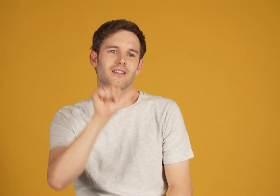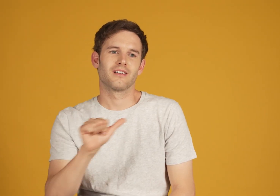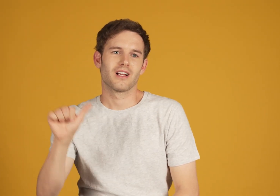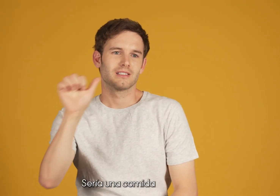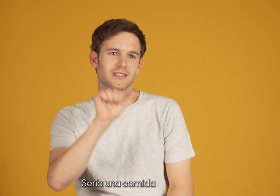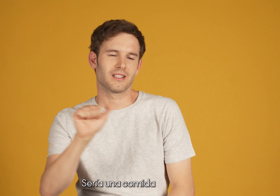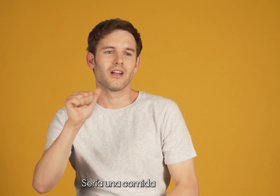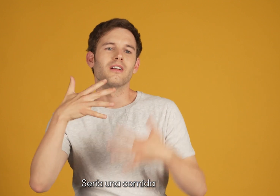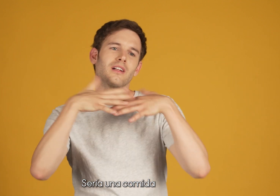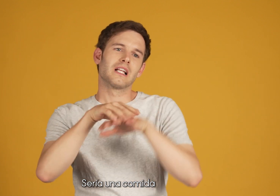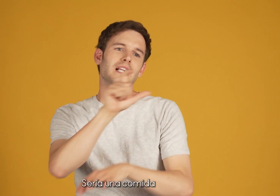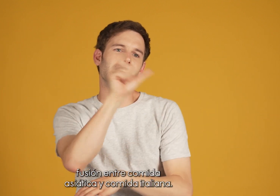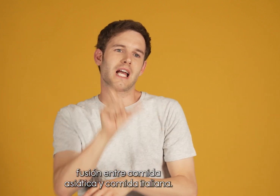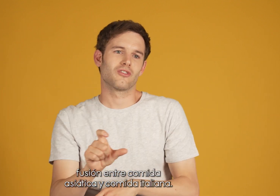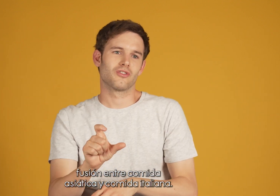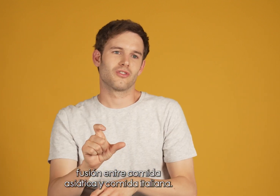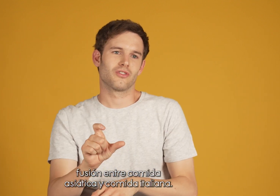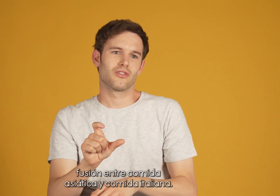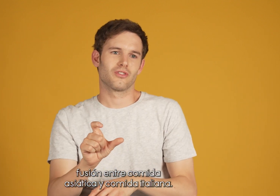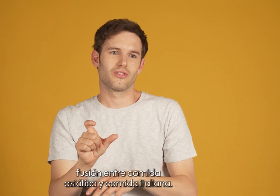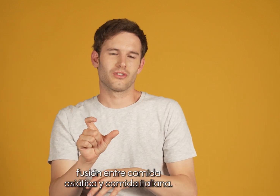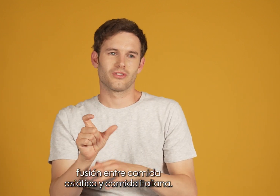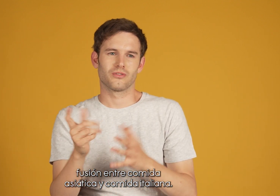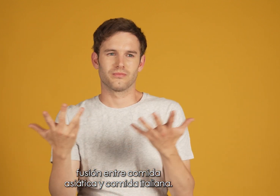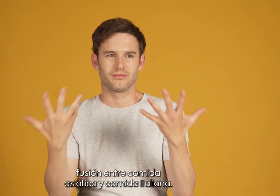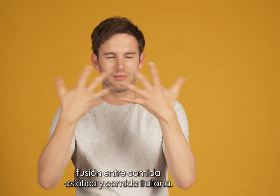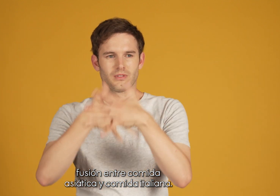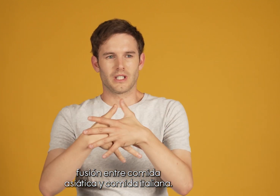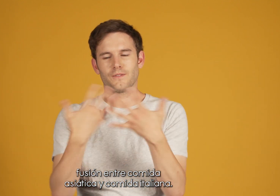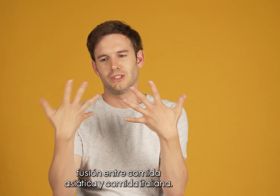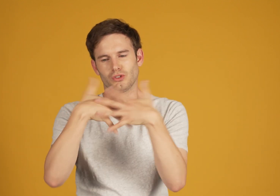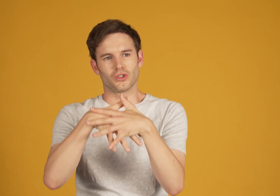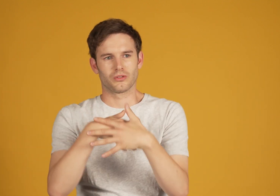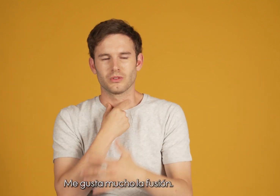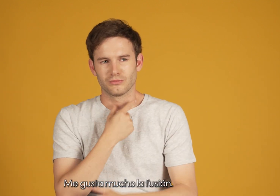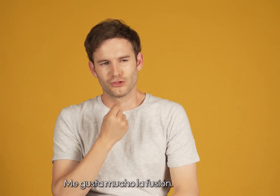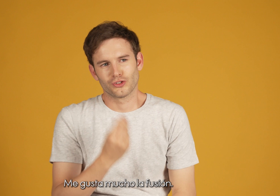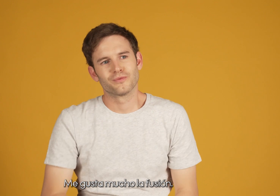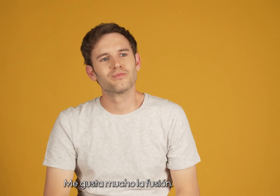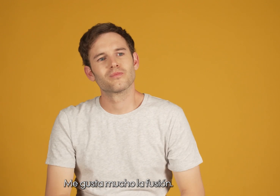Sería una comida fusión entre comida asiática y comida italiana. Me gusta mucho la fusión.